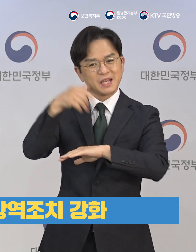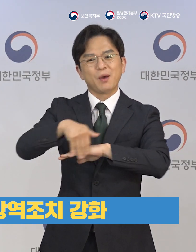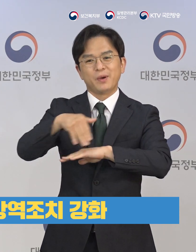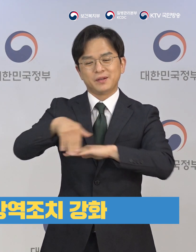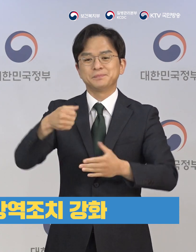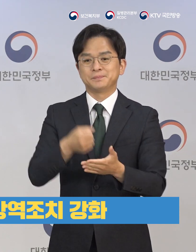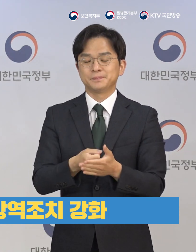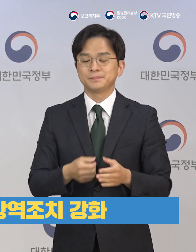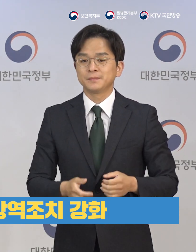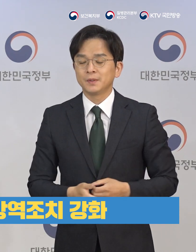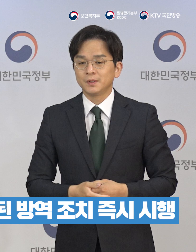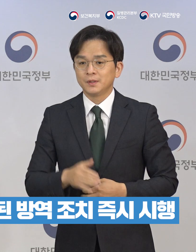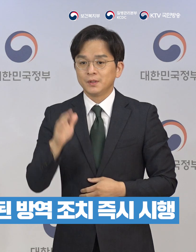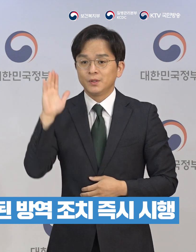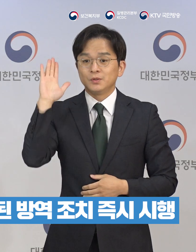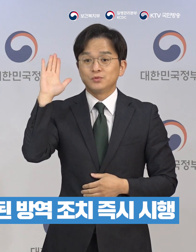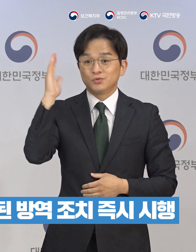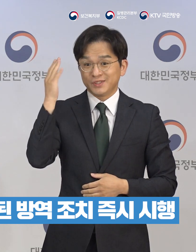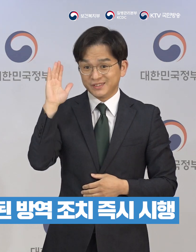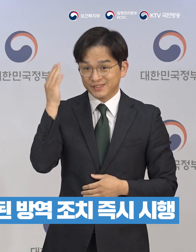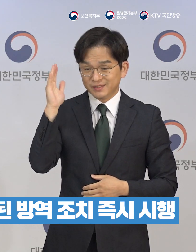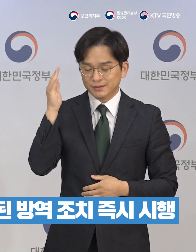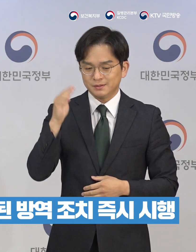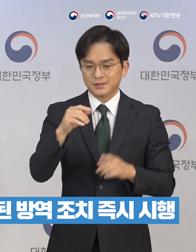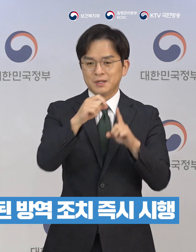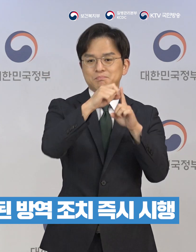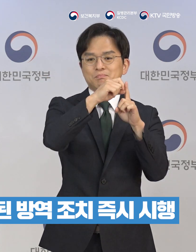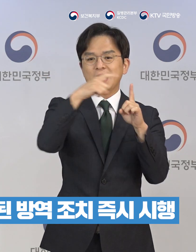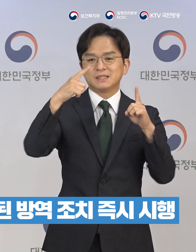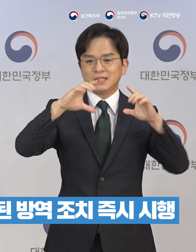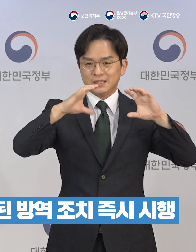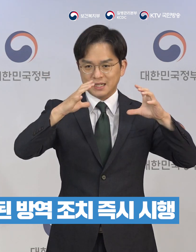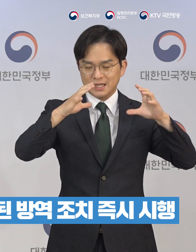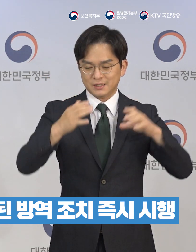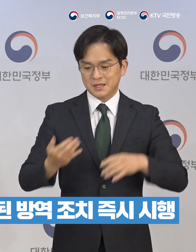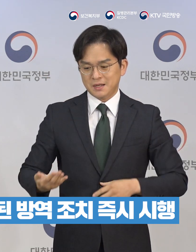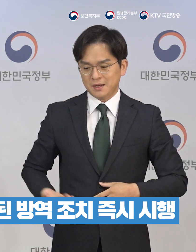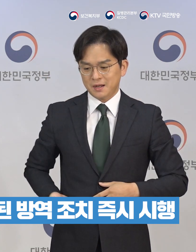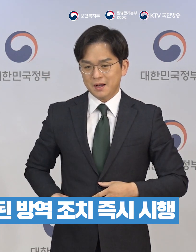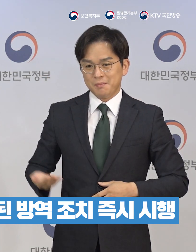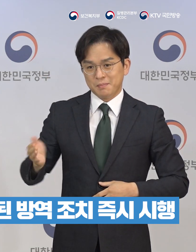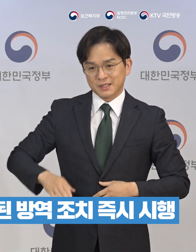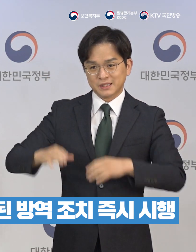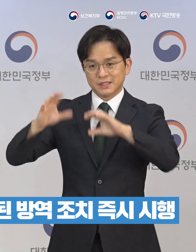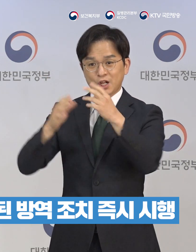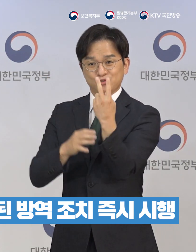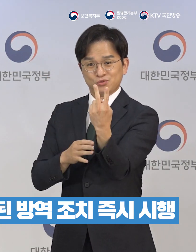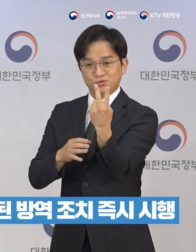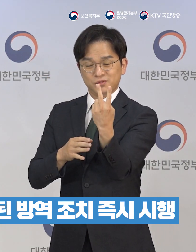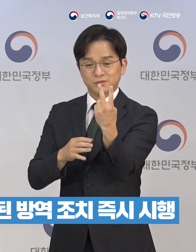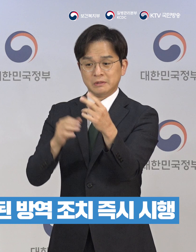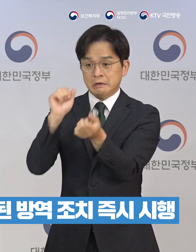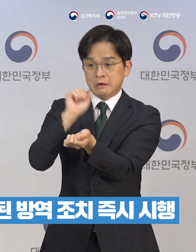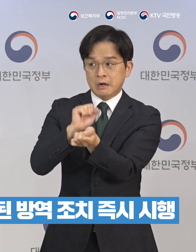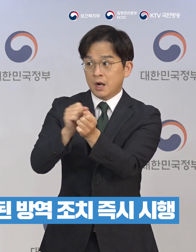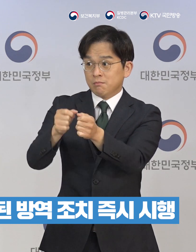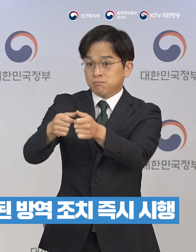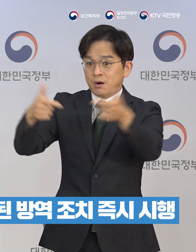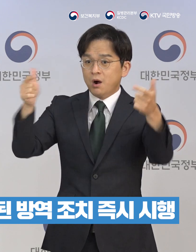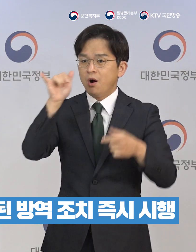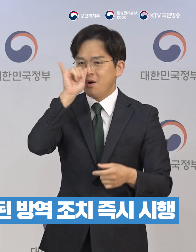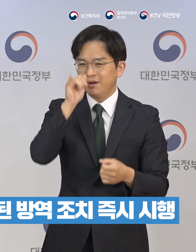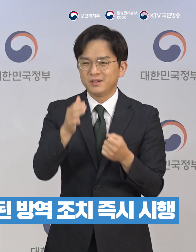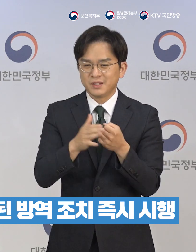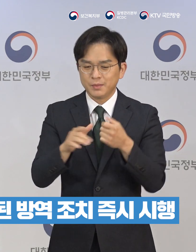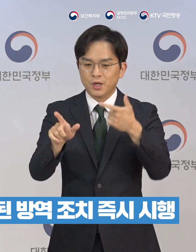하였습니다. 특히 최근 다수의 확진 환자가 발생하고 있는 파키스탄, 방글라다시에